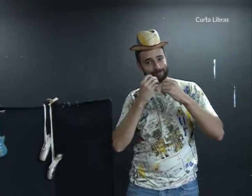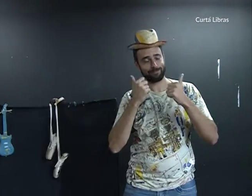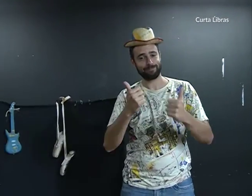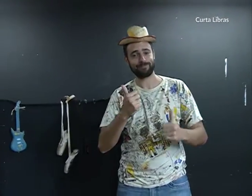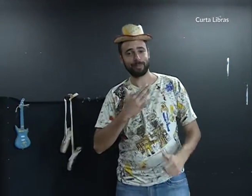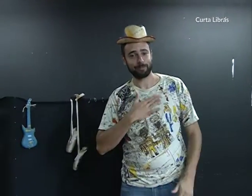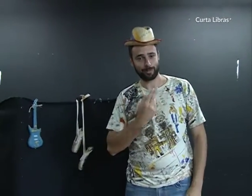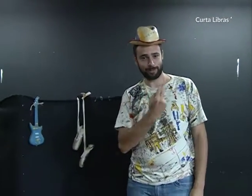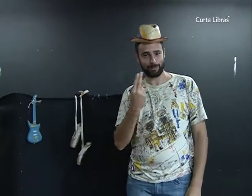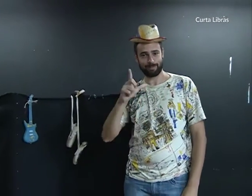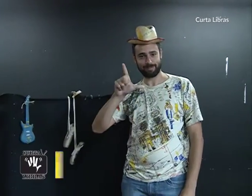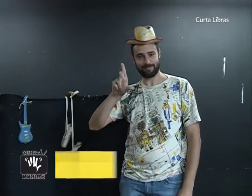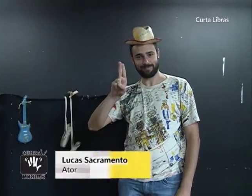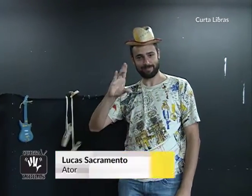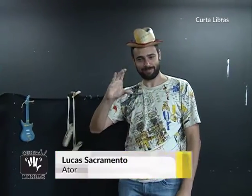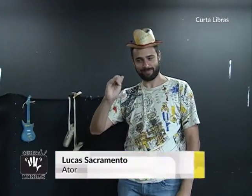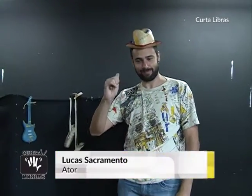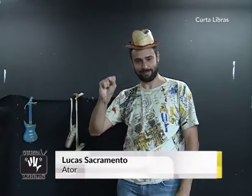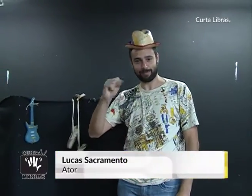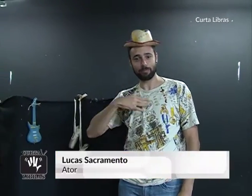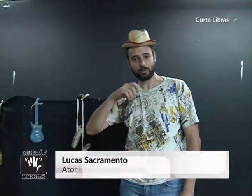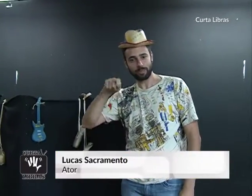Olá, meu nome é Lucas, esse é meu sinal.